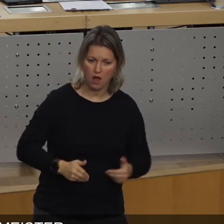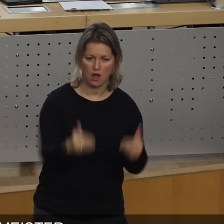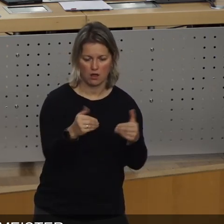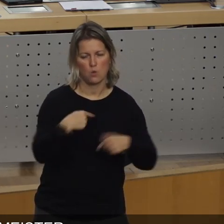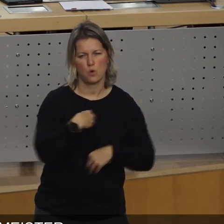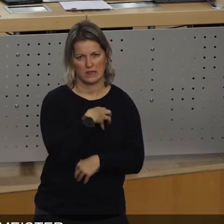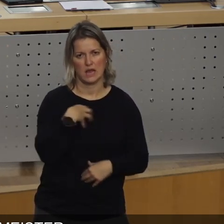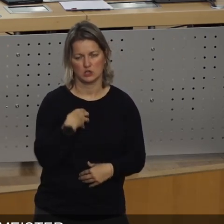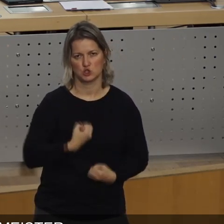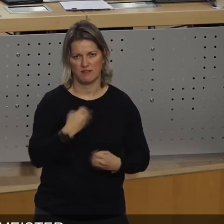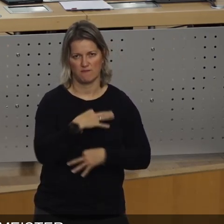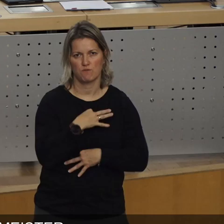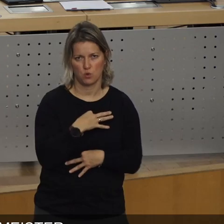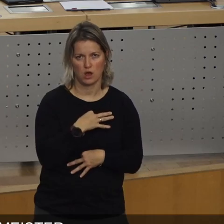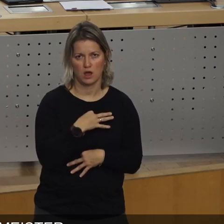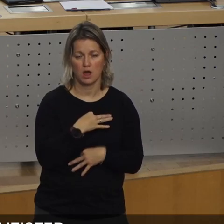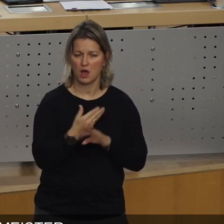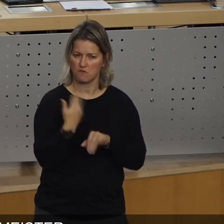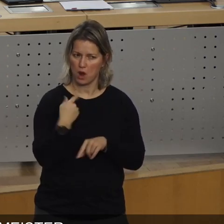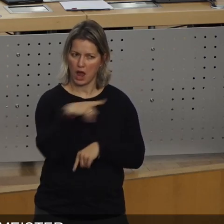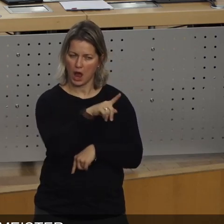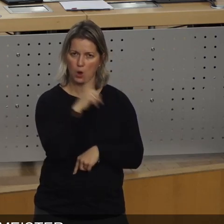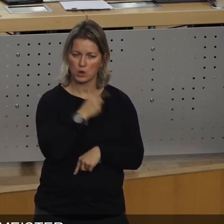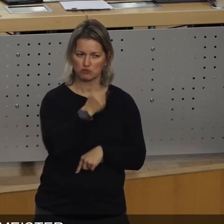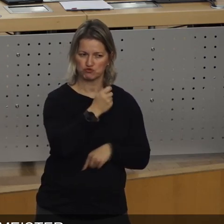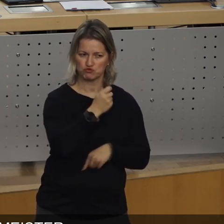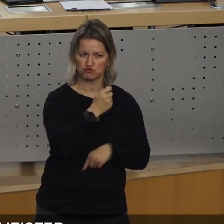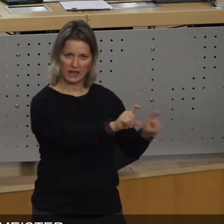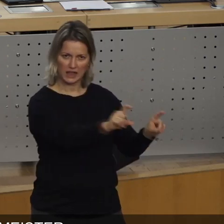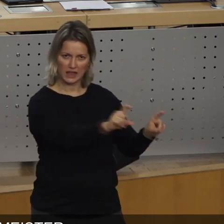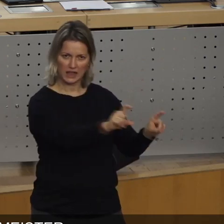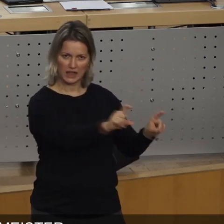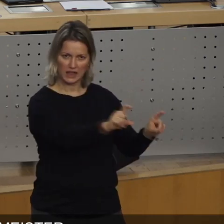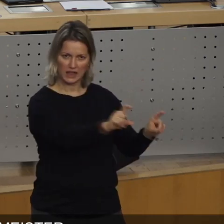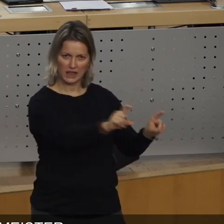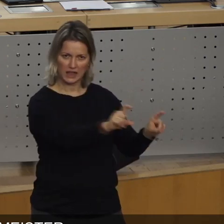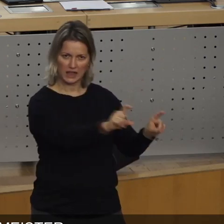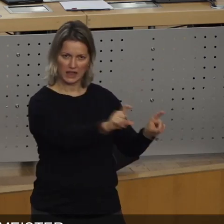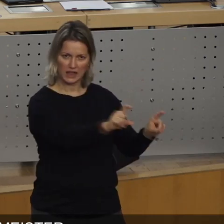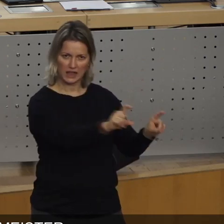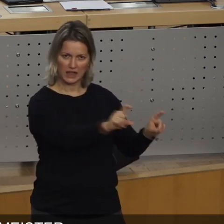Dresden, das hat auch uns die Jury gefragt, da braucht man auch nicht drum herum reden, Mensch, ihr seid doch gut.